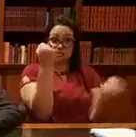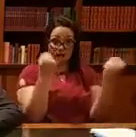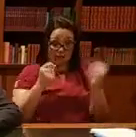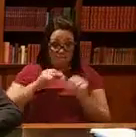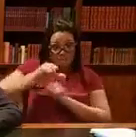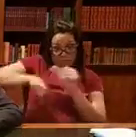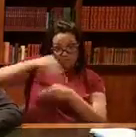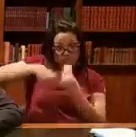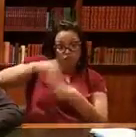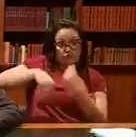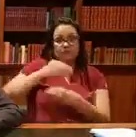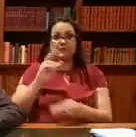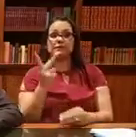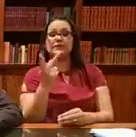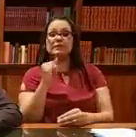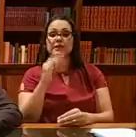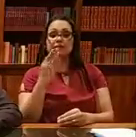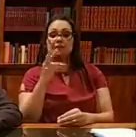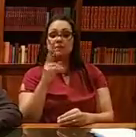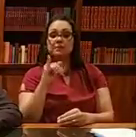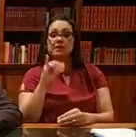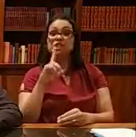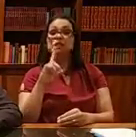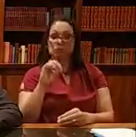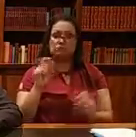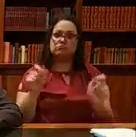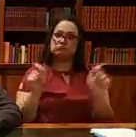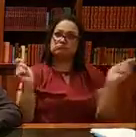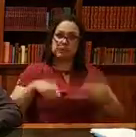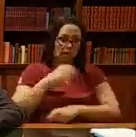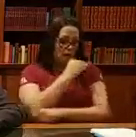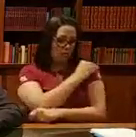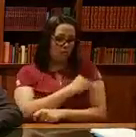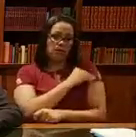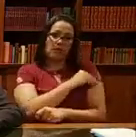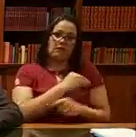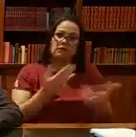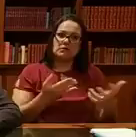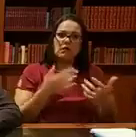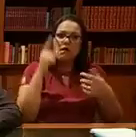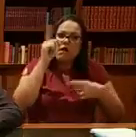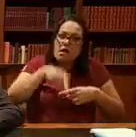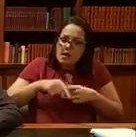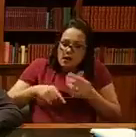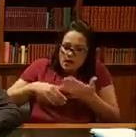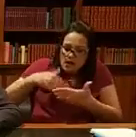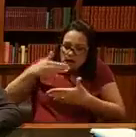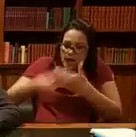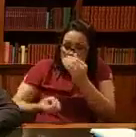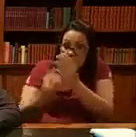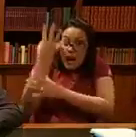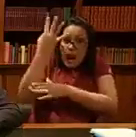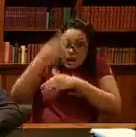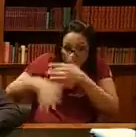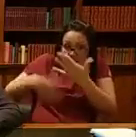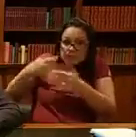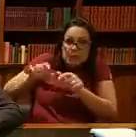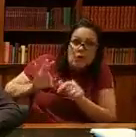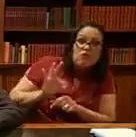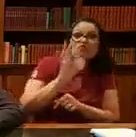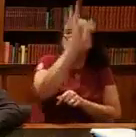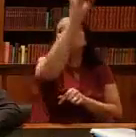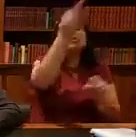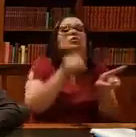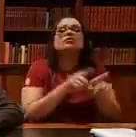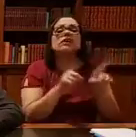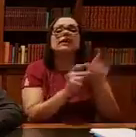funcionar a partir de etanol. E é o caminho, presidente, para a gente gerar o carro elétrico movido a etanol. Em vez de ligar